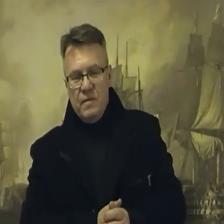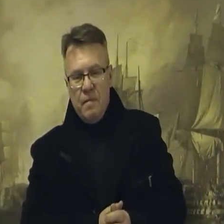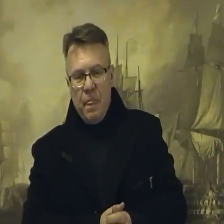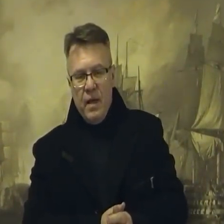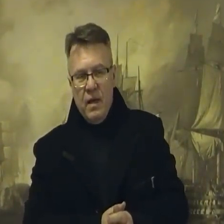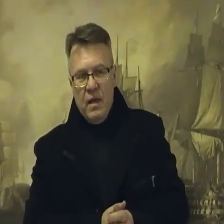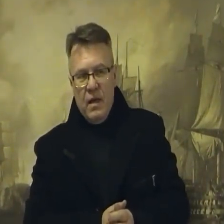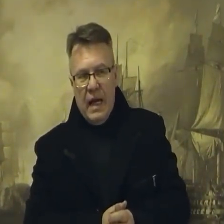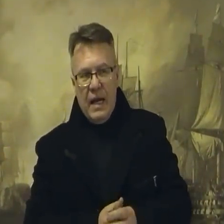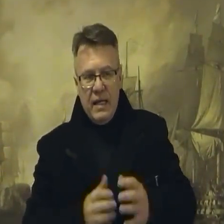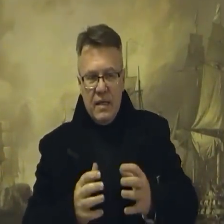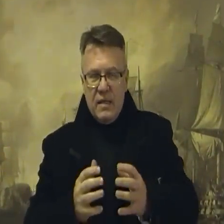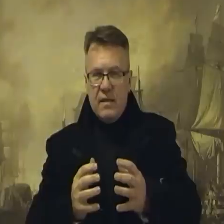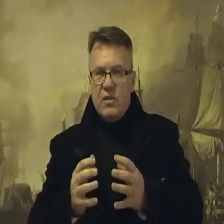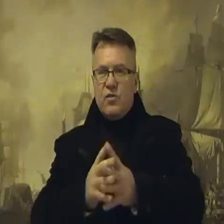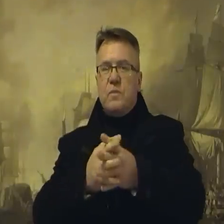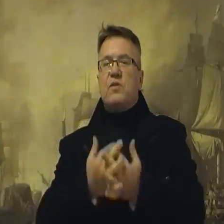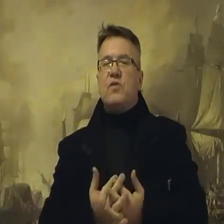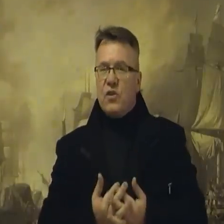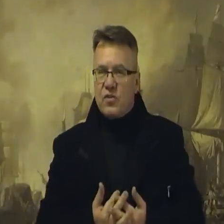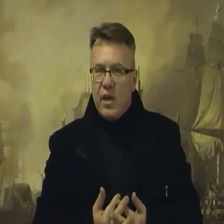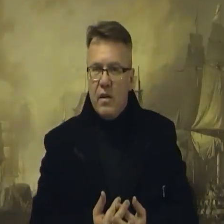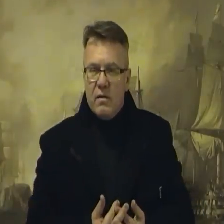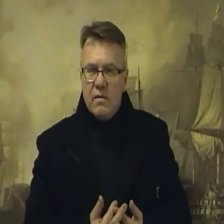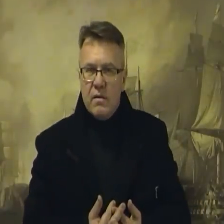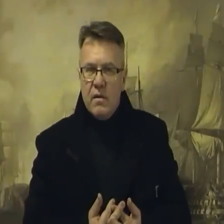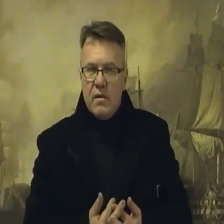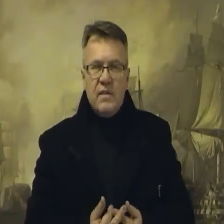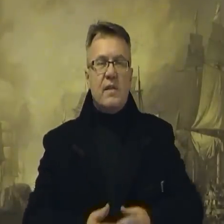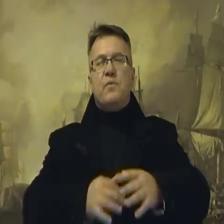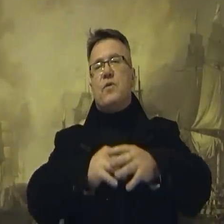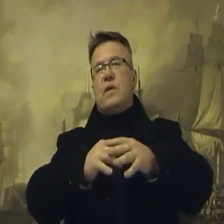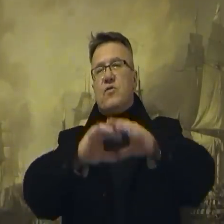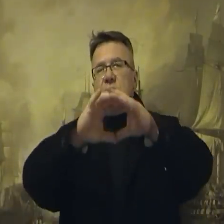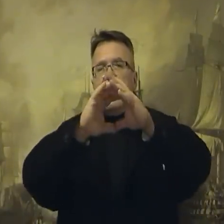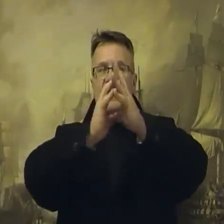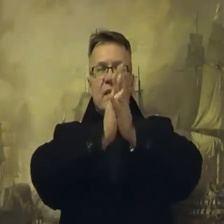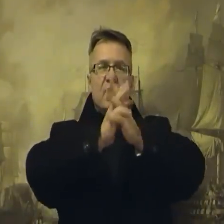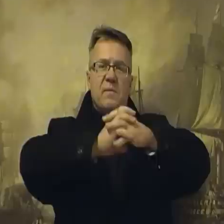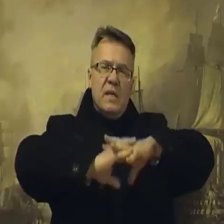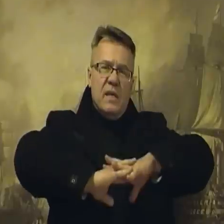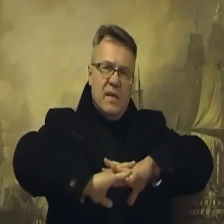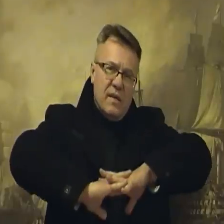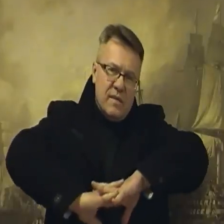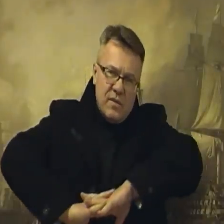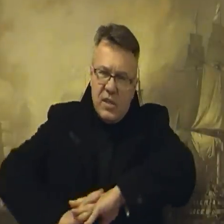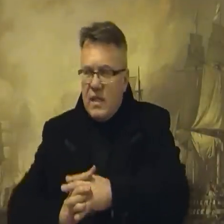się. Ale ci, którzy piszą książki, występują na różnych tak zwanych tam, oni się tak